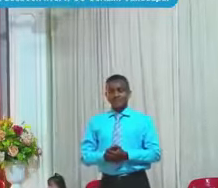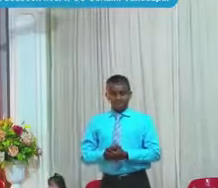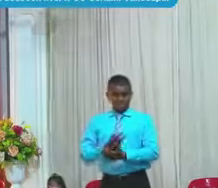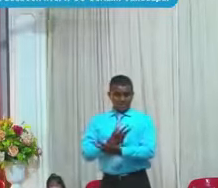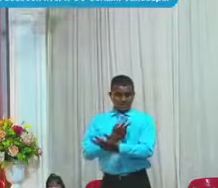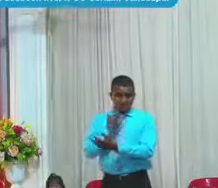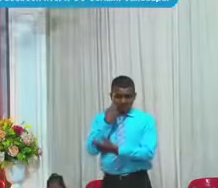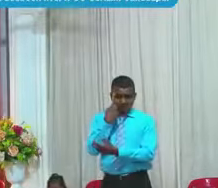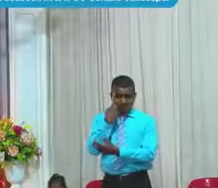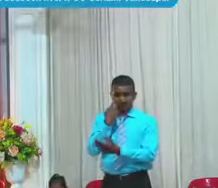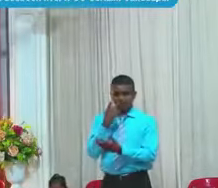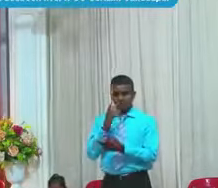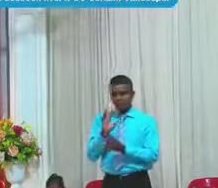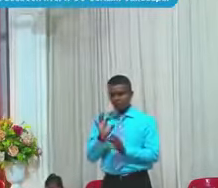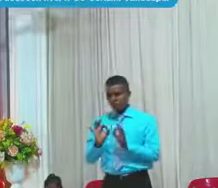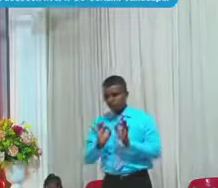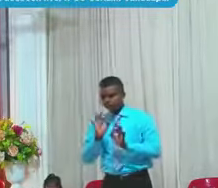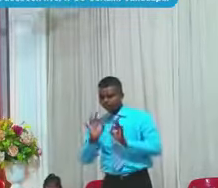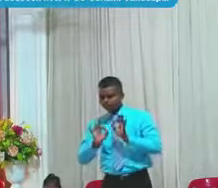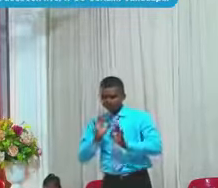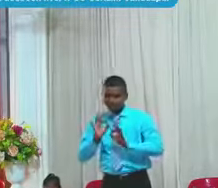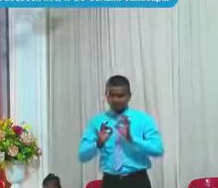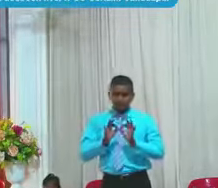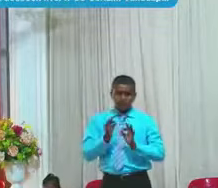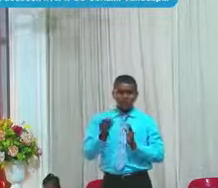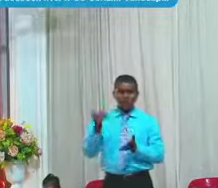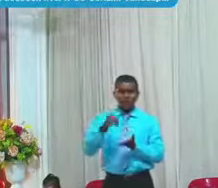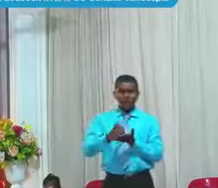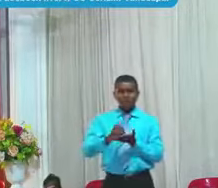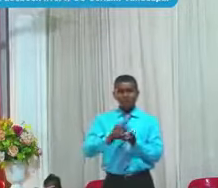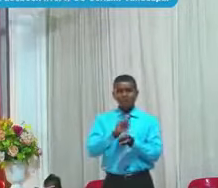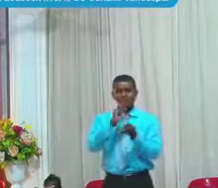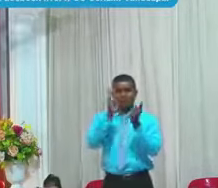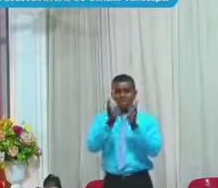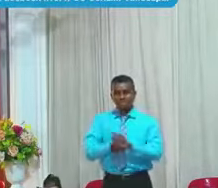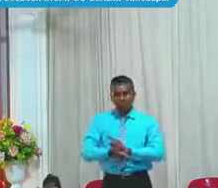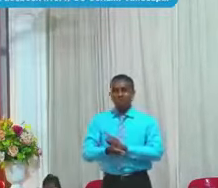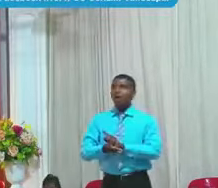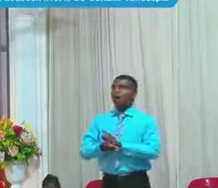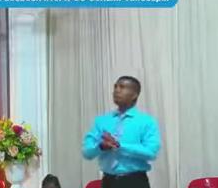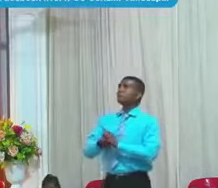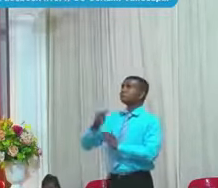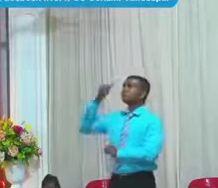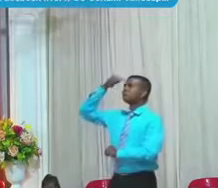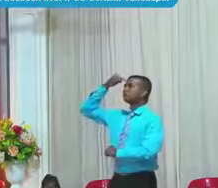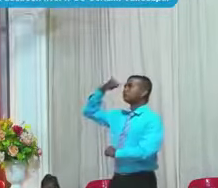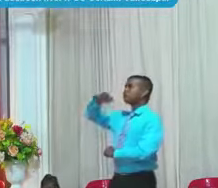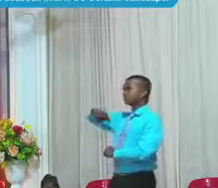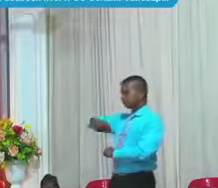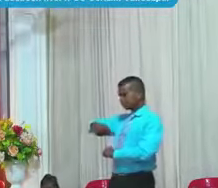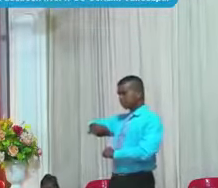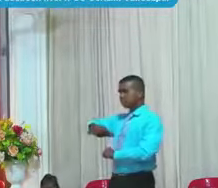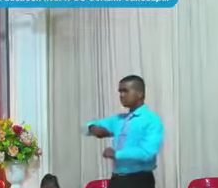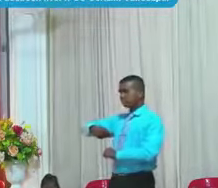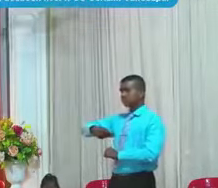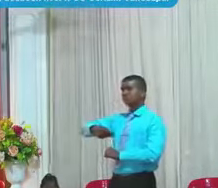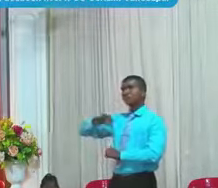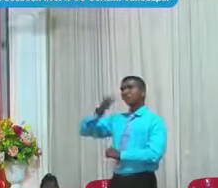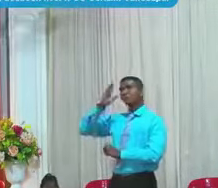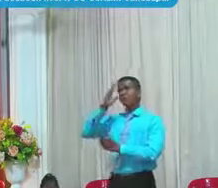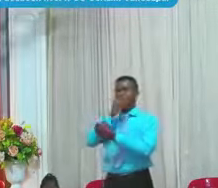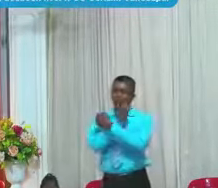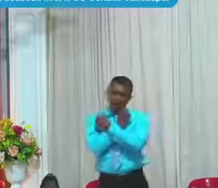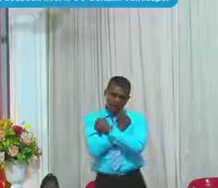tierna que la del niño Volverá a los días de su juventud Orará a Dios y éste le amará Y verá su paz con júbilo